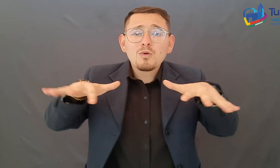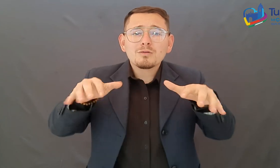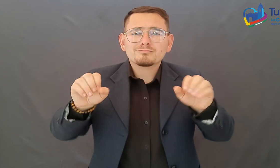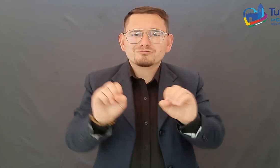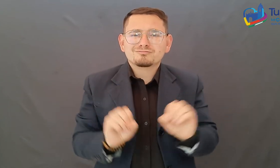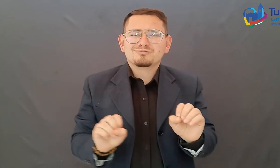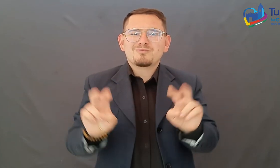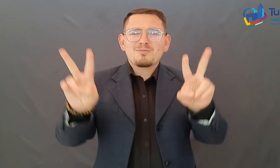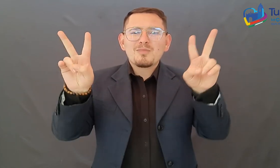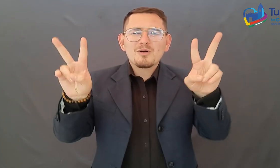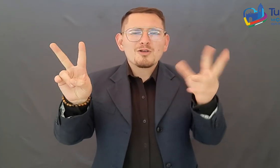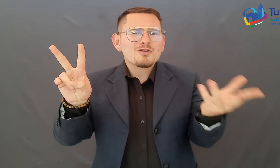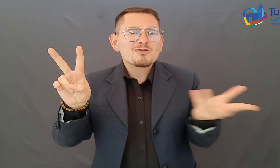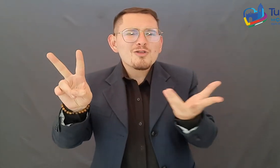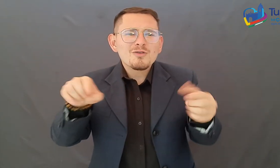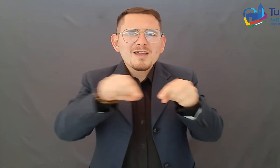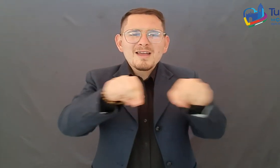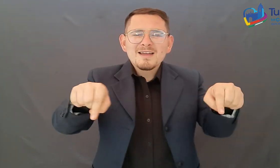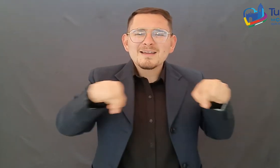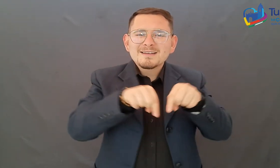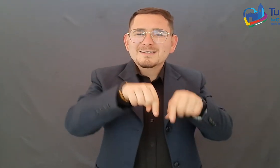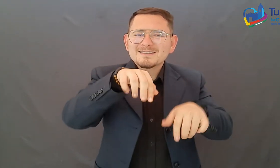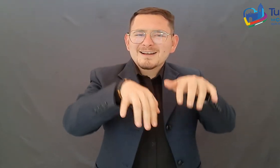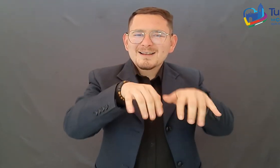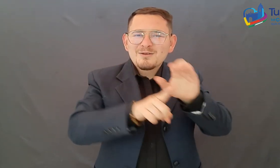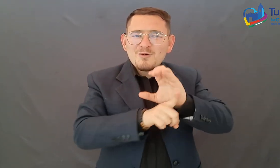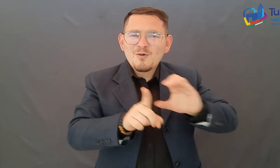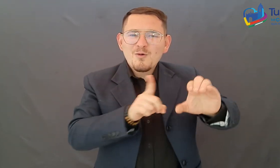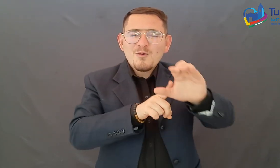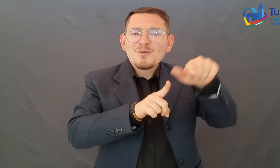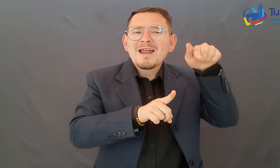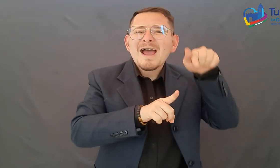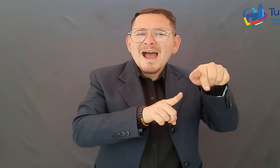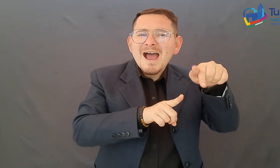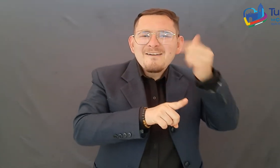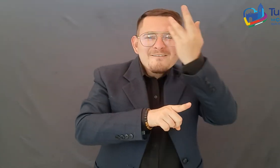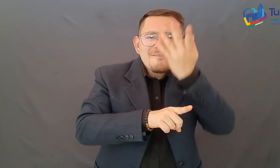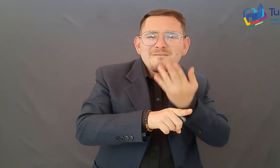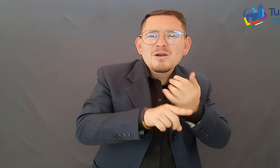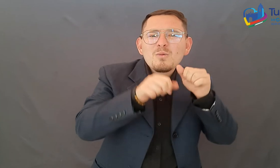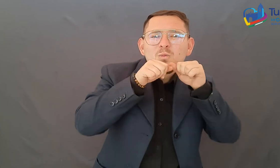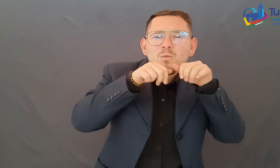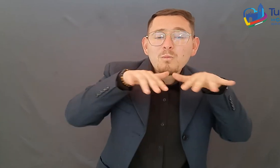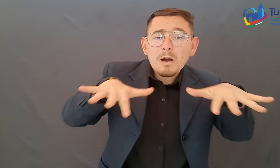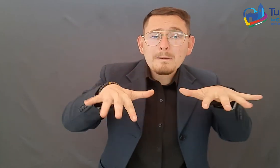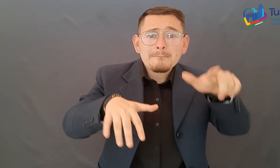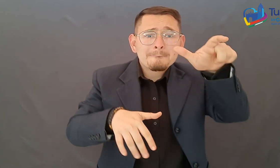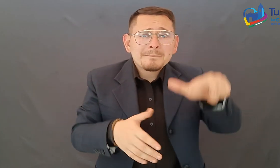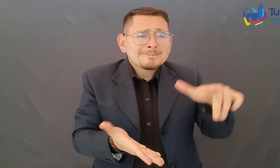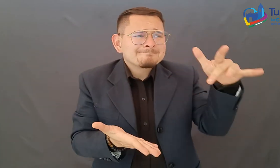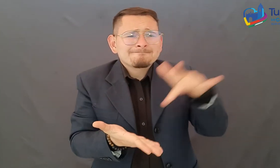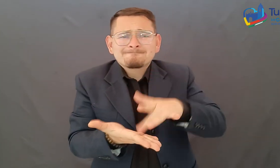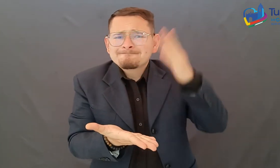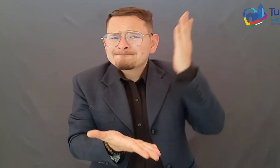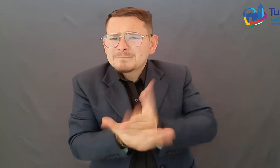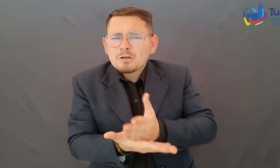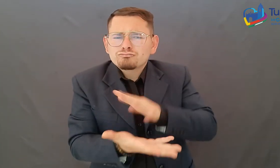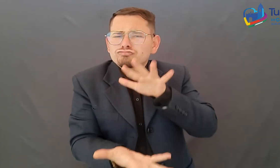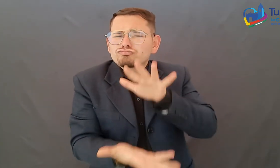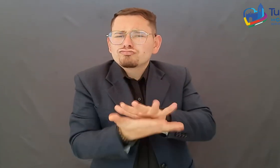la Secretaría de Cultura y Turismo para que las personas que no puedan asistir de manera presencial no se pierdan de estos espacios que gestiona la